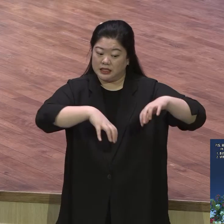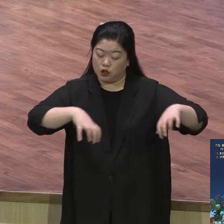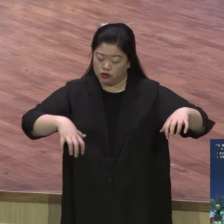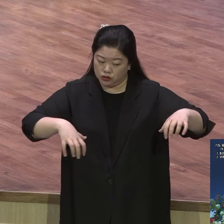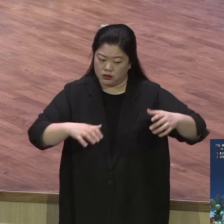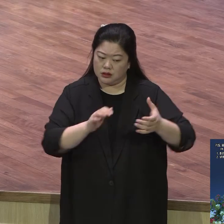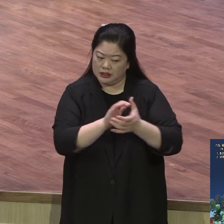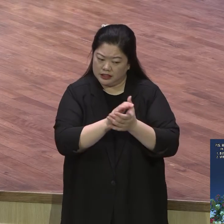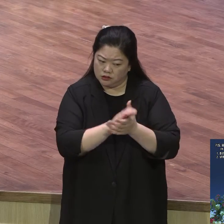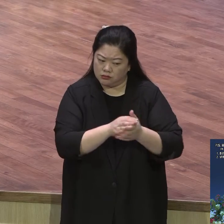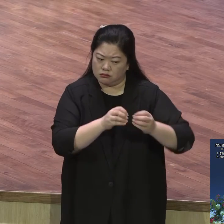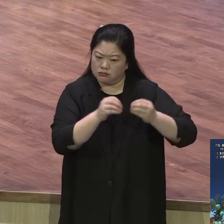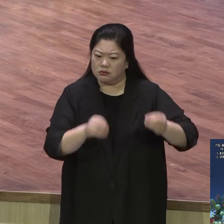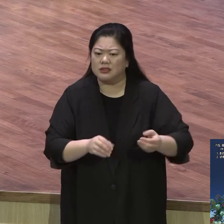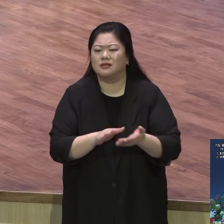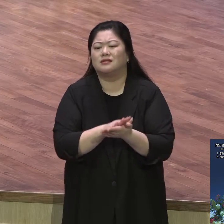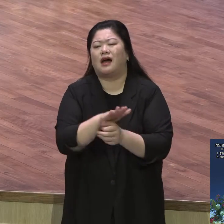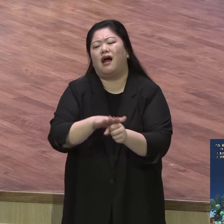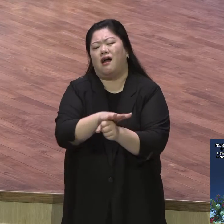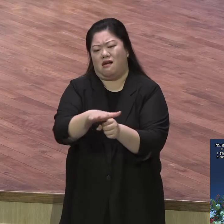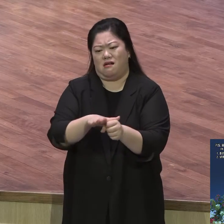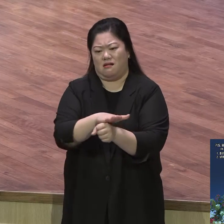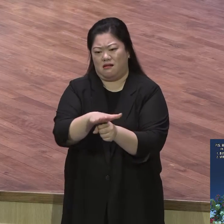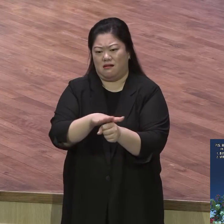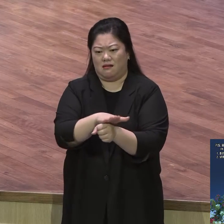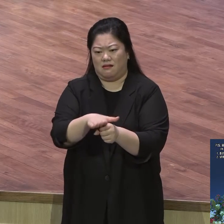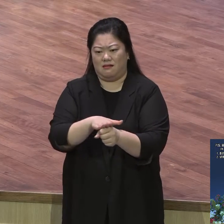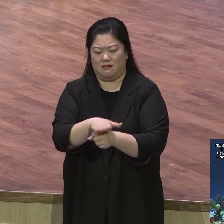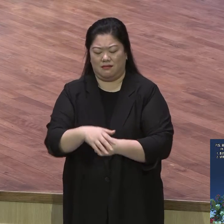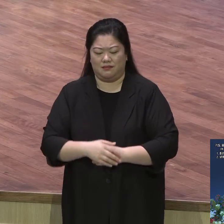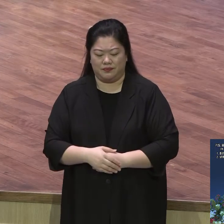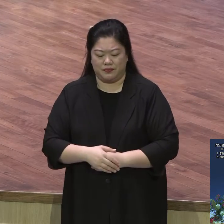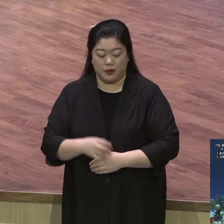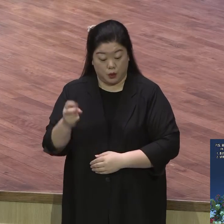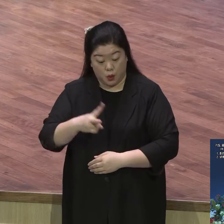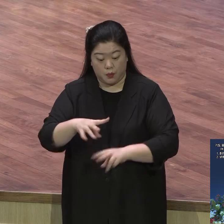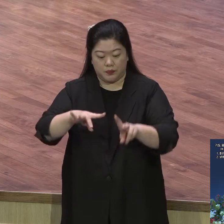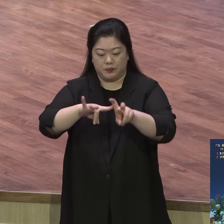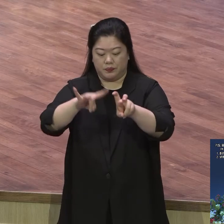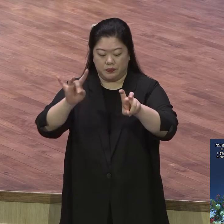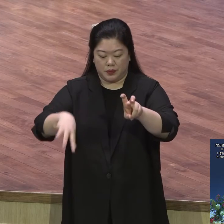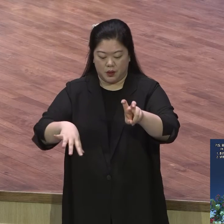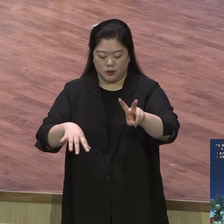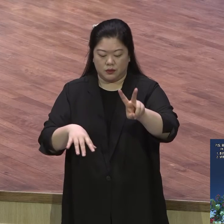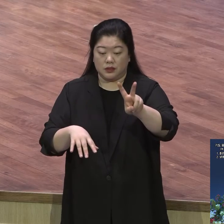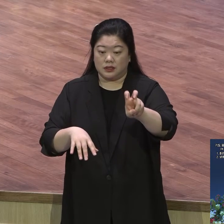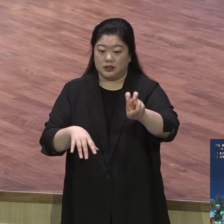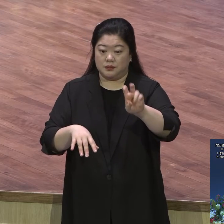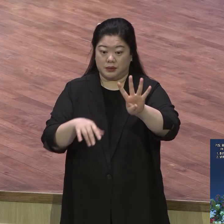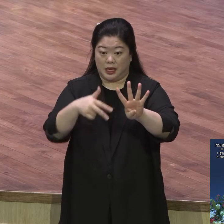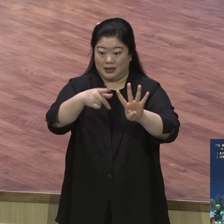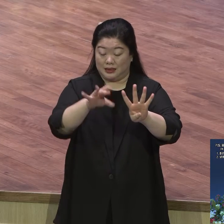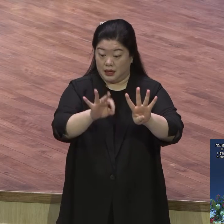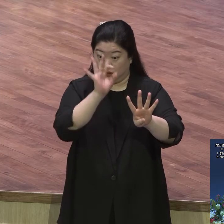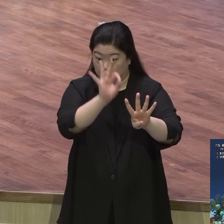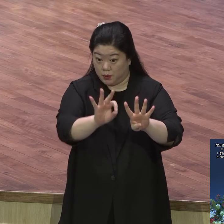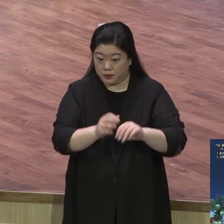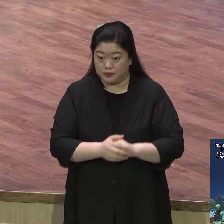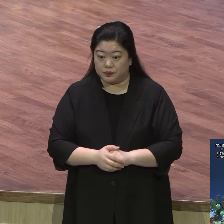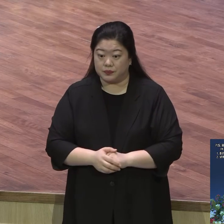예수님도 이 부분을 강조하신 겁니다 마태봉 22장 37절 사업자로 보면 한줄법사가 예수님께 어느 개명이 가장 그 개명인지에 대해서